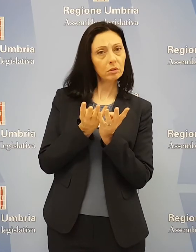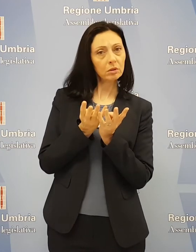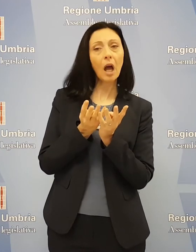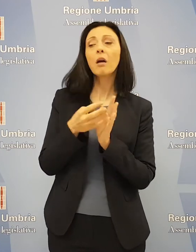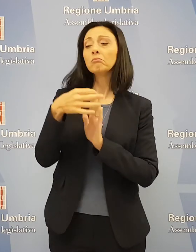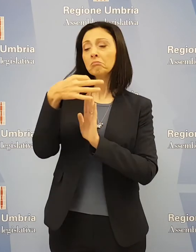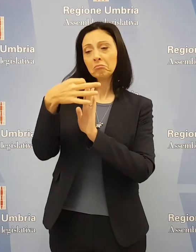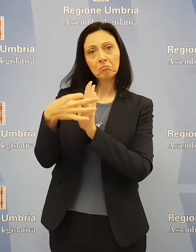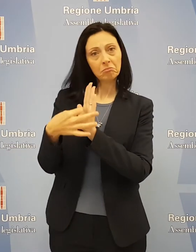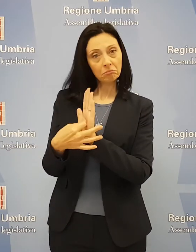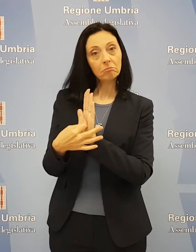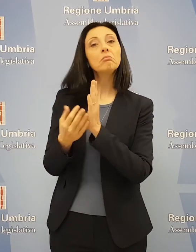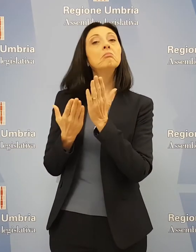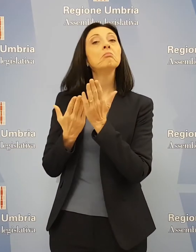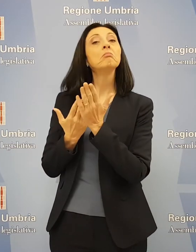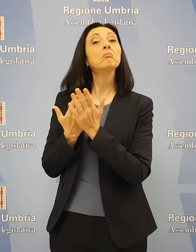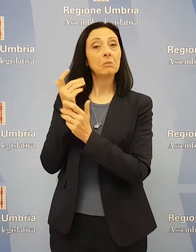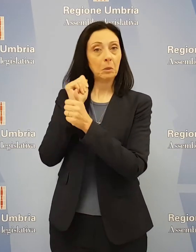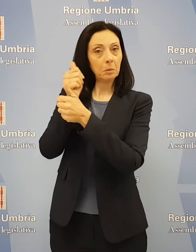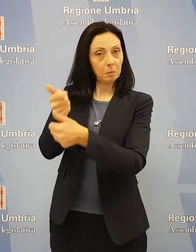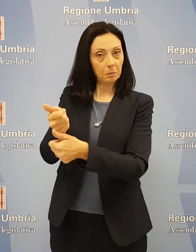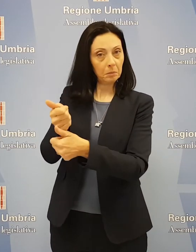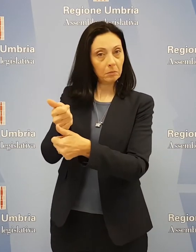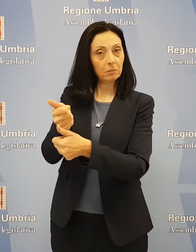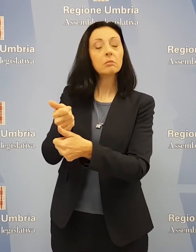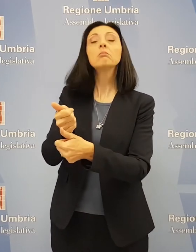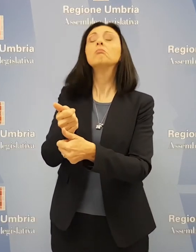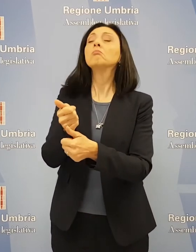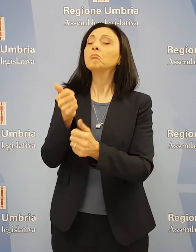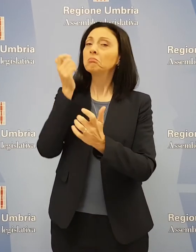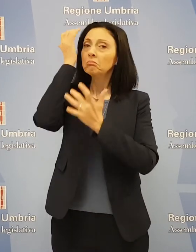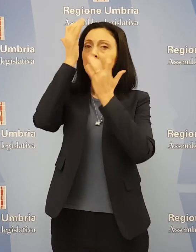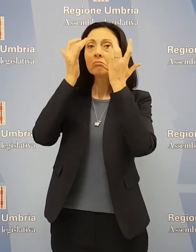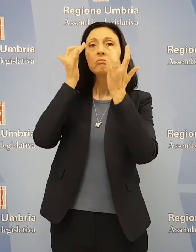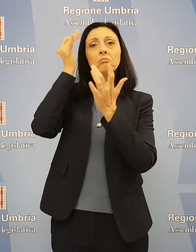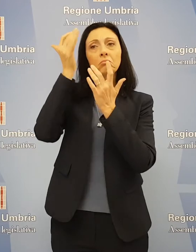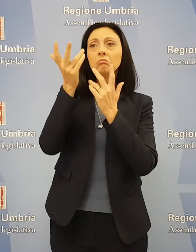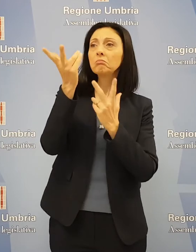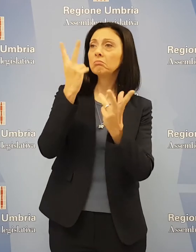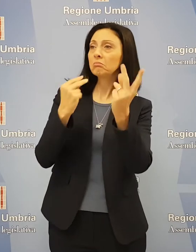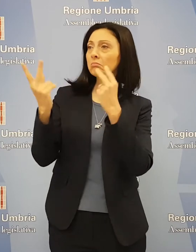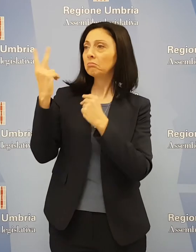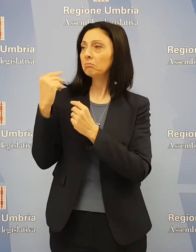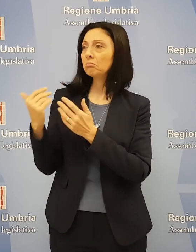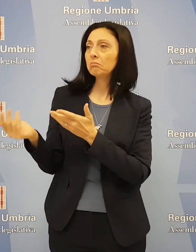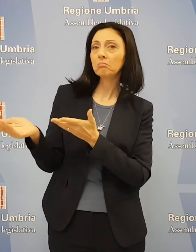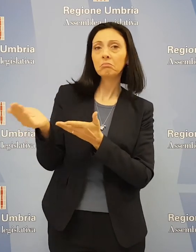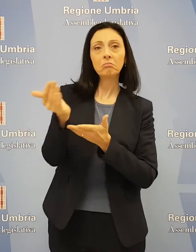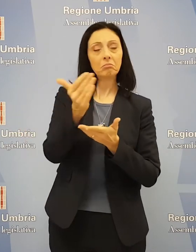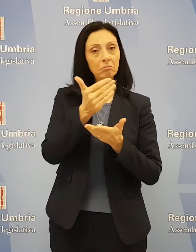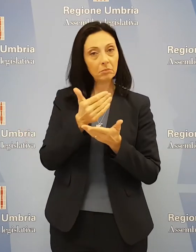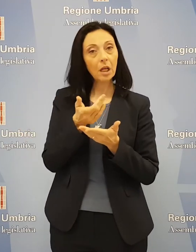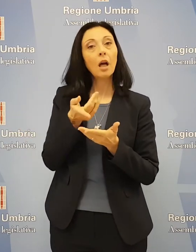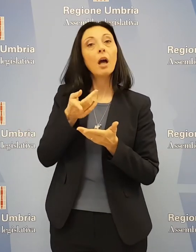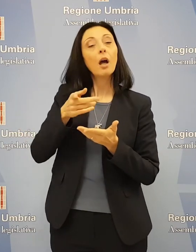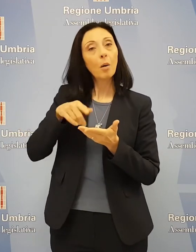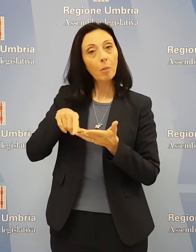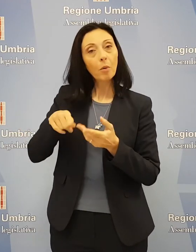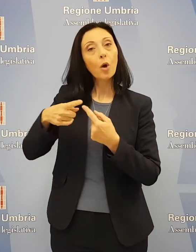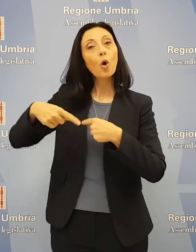non applicare le direttive intervenute. Prendiamo atto dei pareri che sono arrivati e ci riallineiamo a quanto stabilito dal